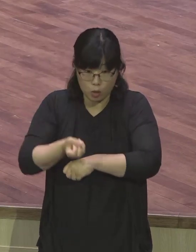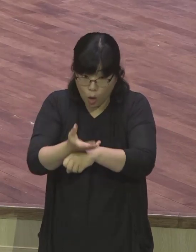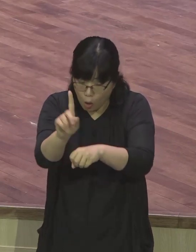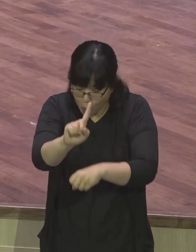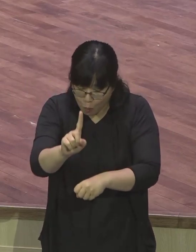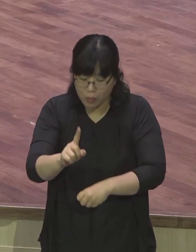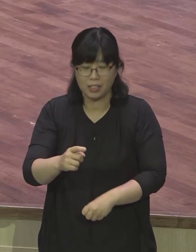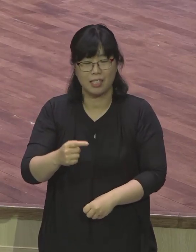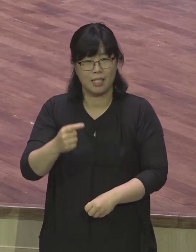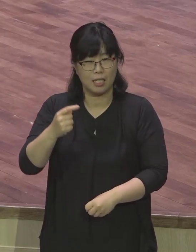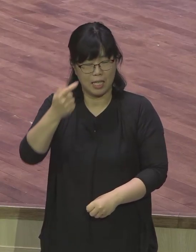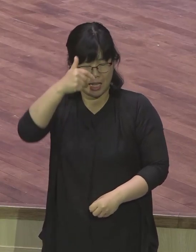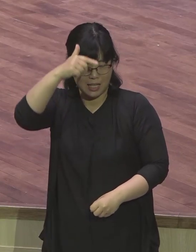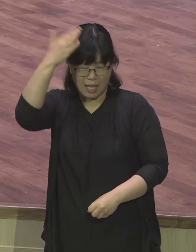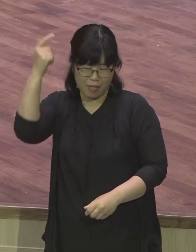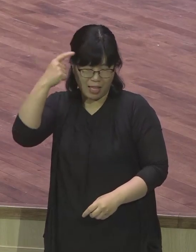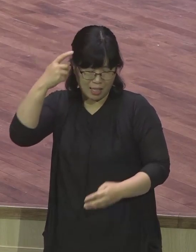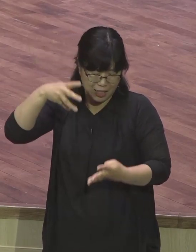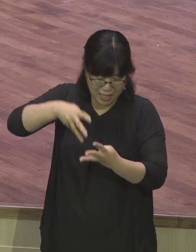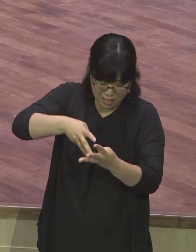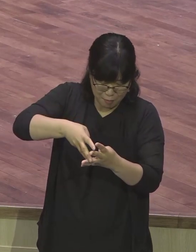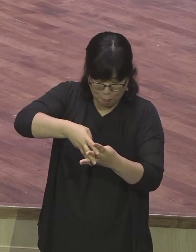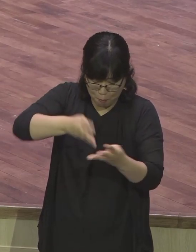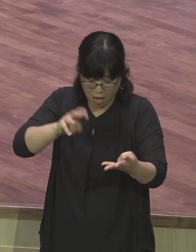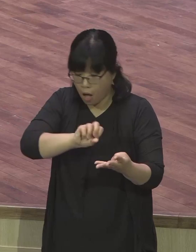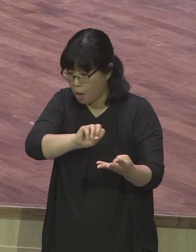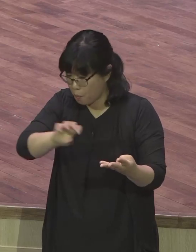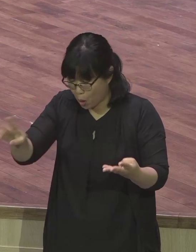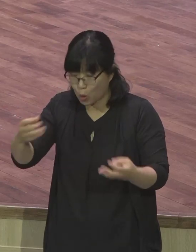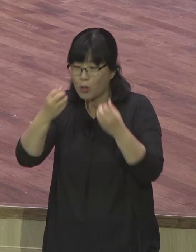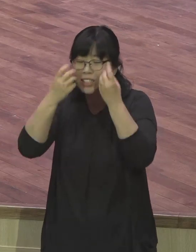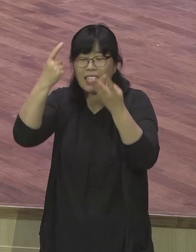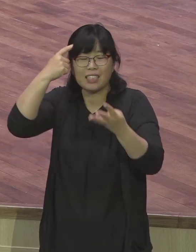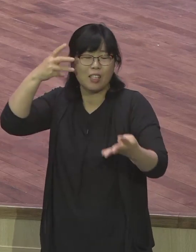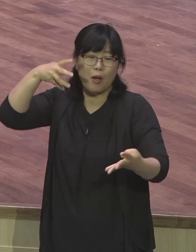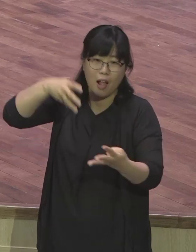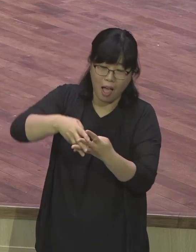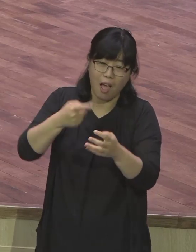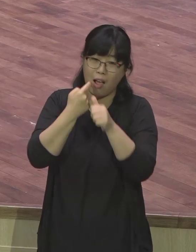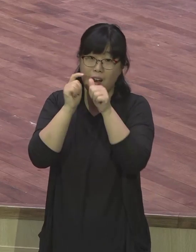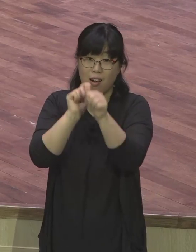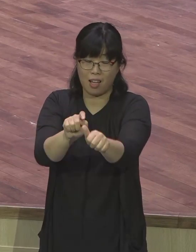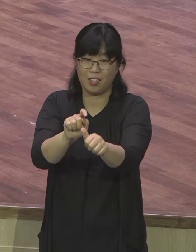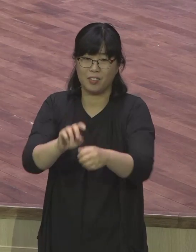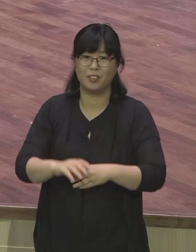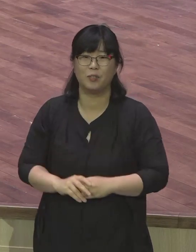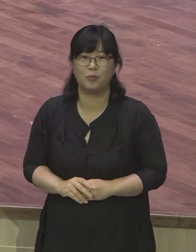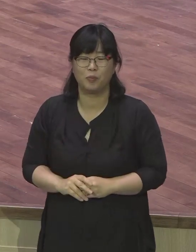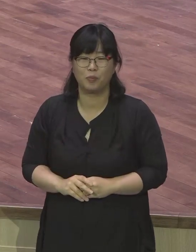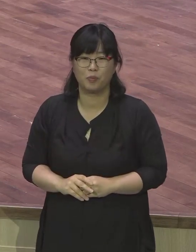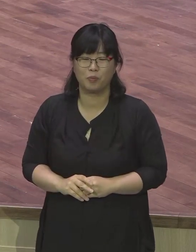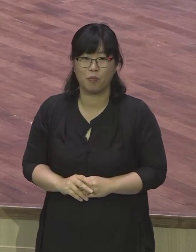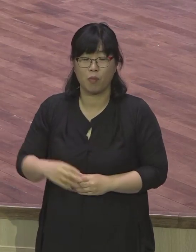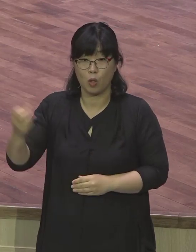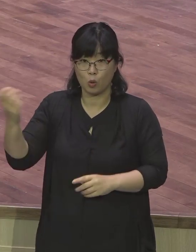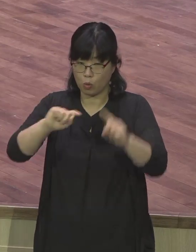새틀은 4천말씀 운동과 2, 3, 7나라 보고마 속에서 믿음의 무한 도전을 하나는 원단의